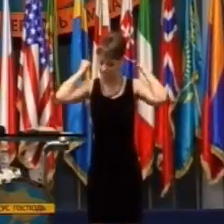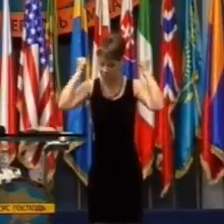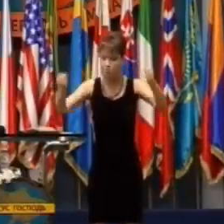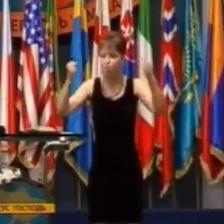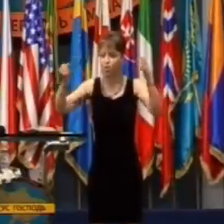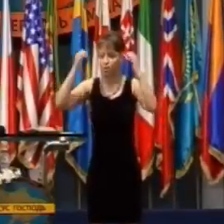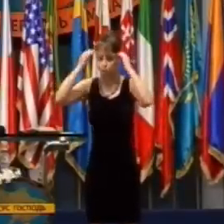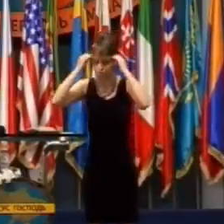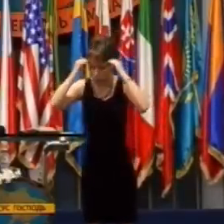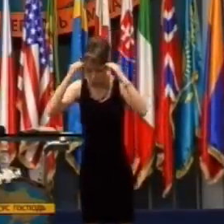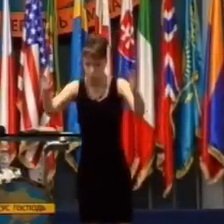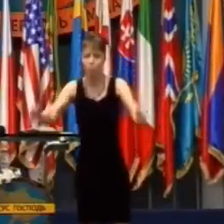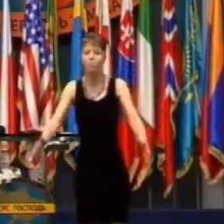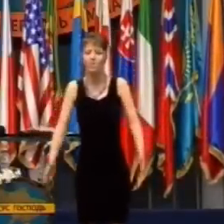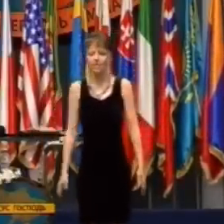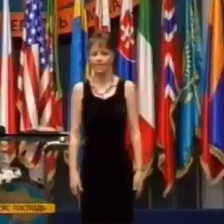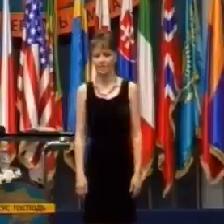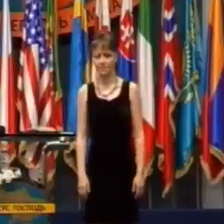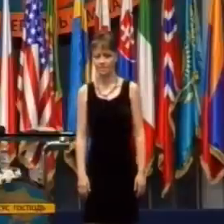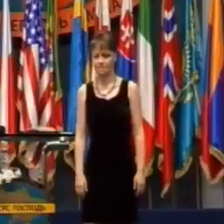čo si dokážeme pomyslieť.